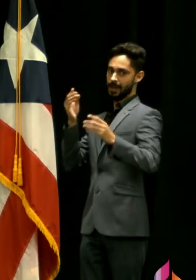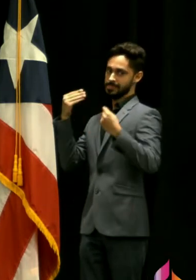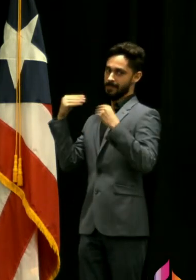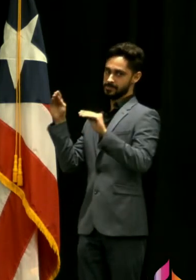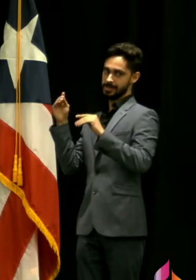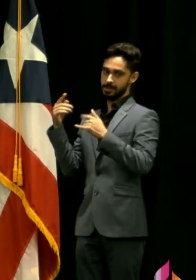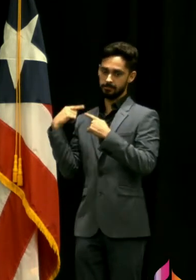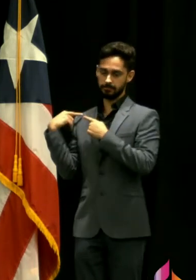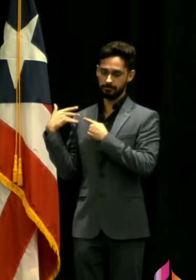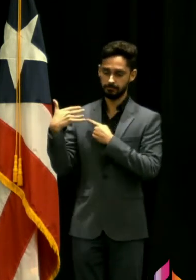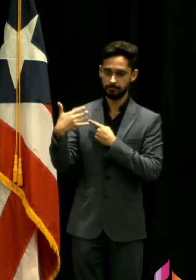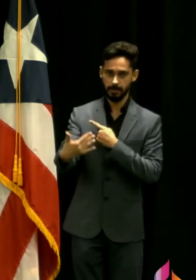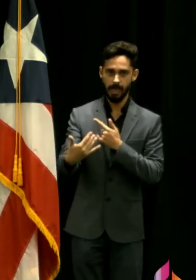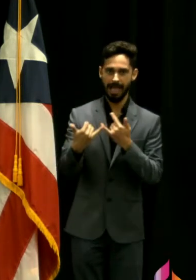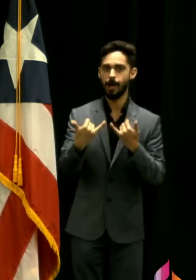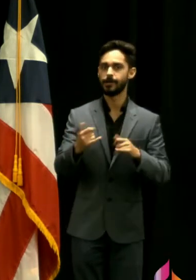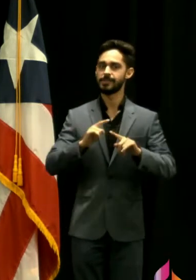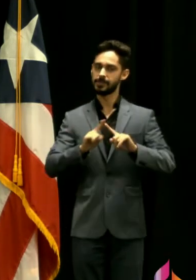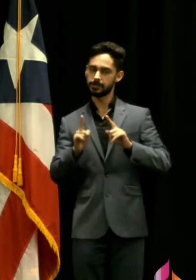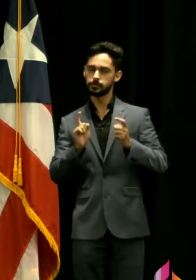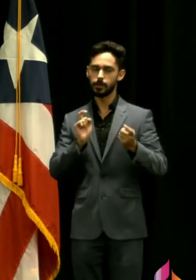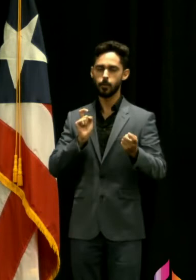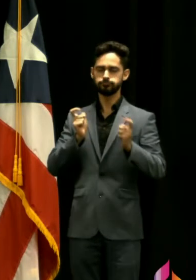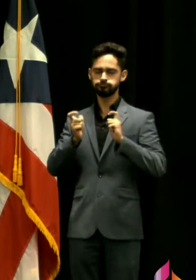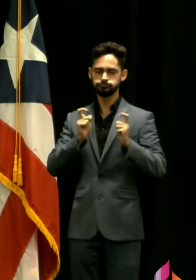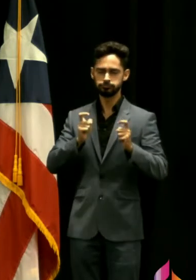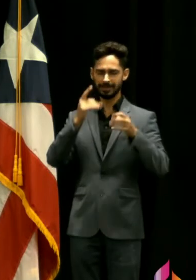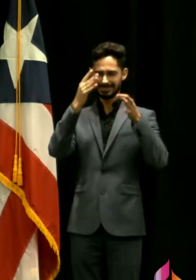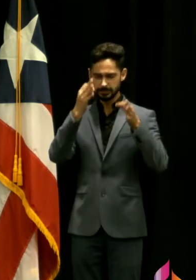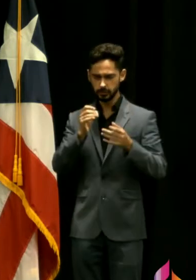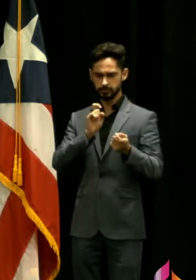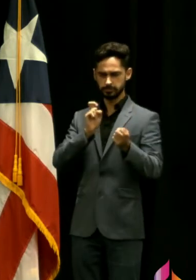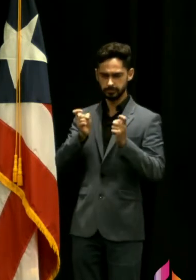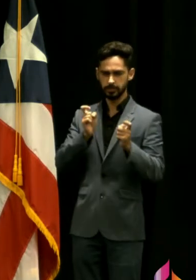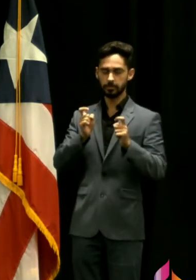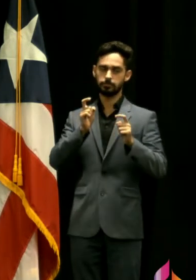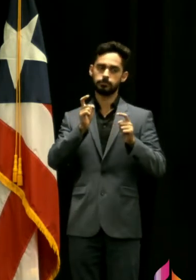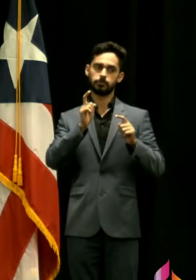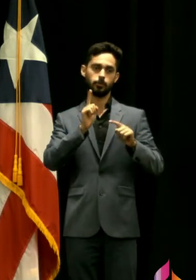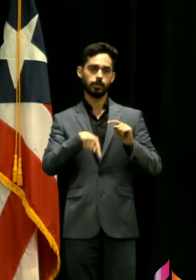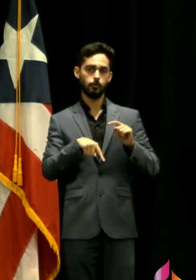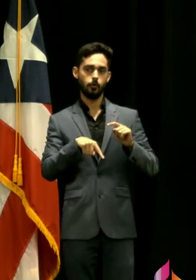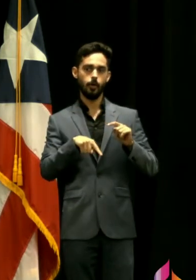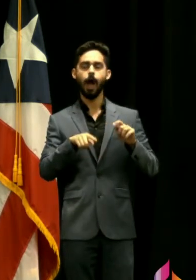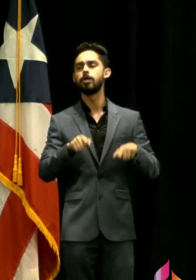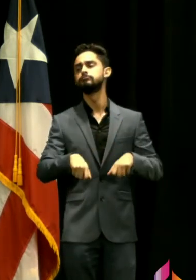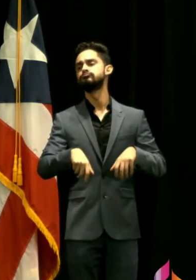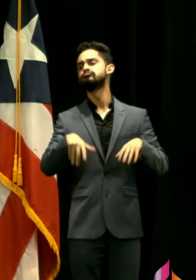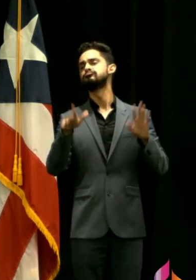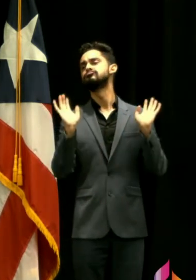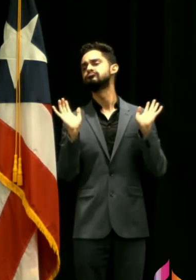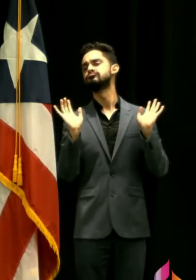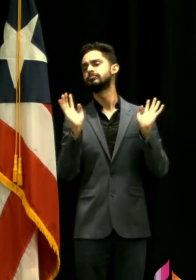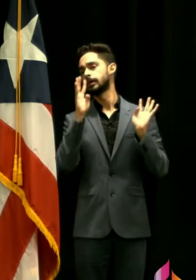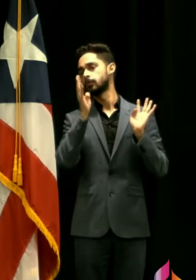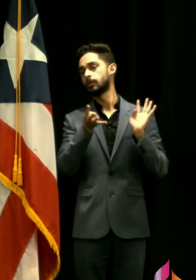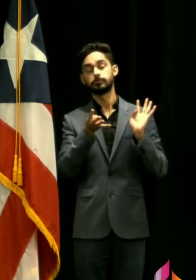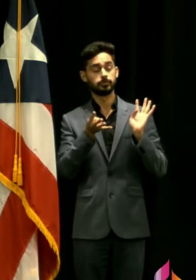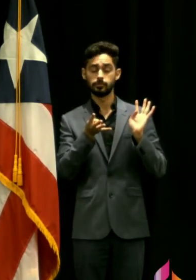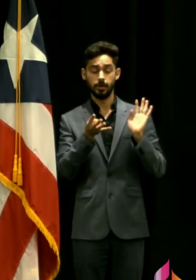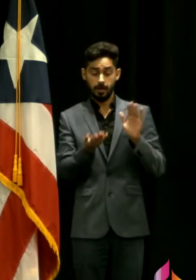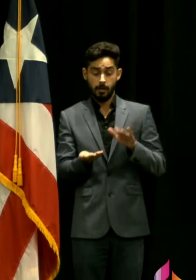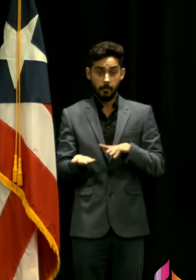constantemente y estamos evaluando y ajustando constantemente no podemos bajar la guardia cada fallecimiento es terrible